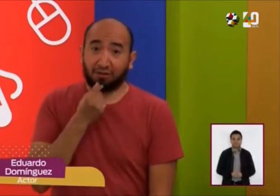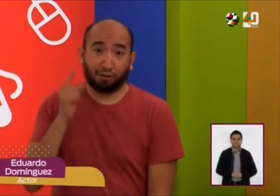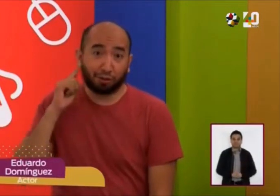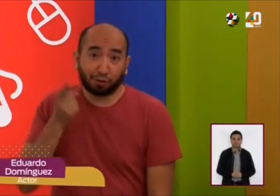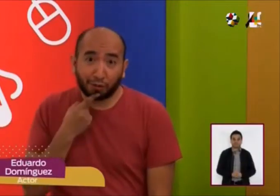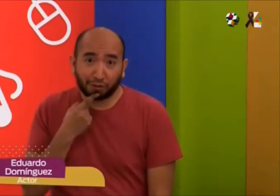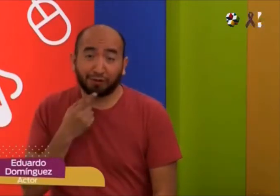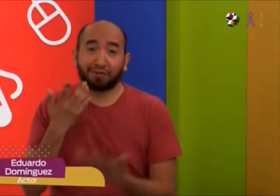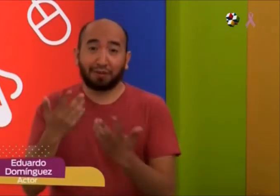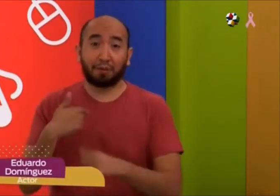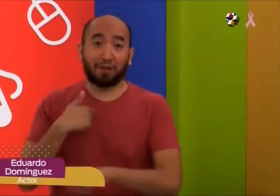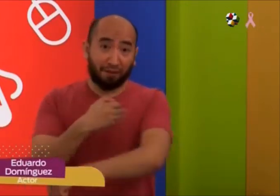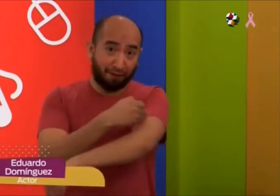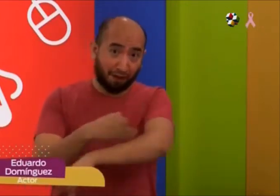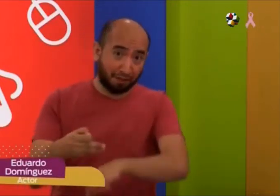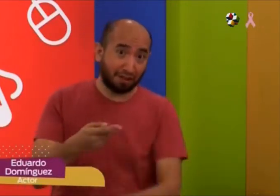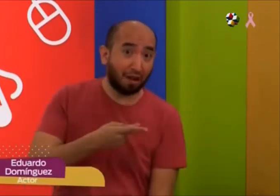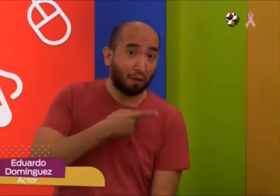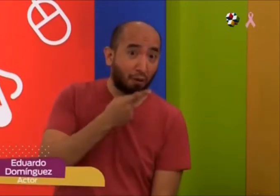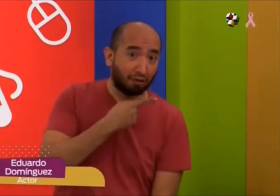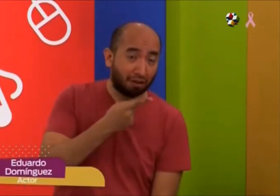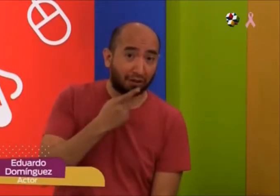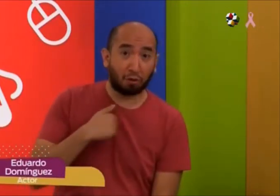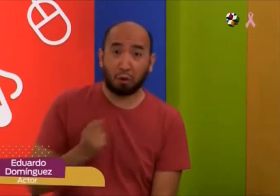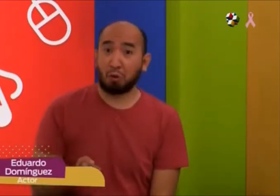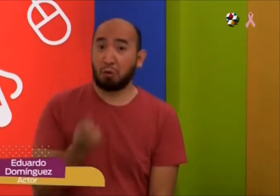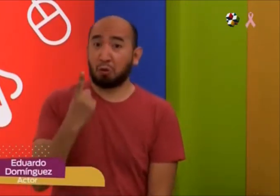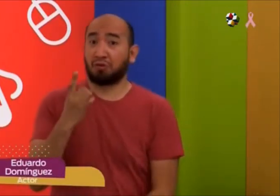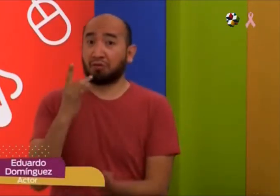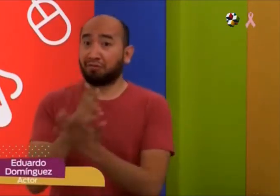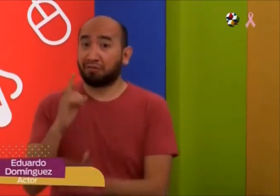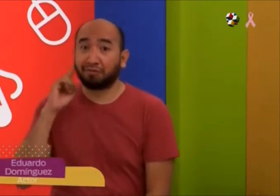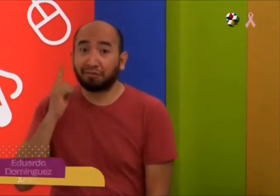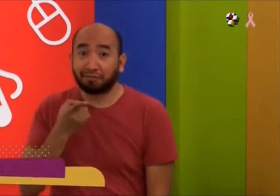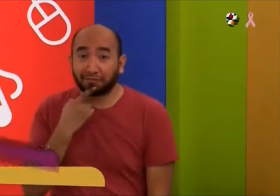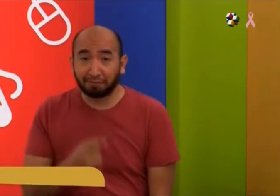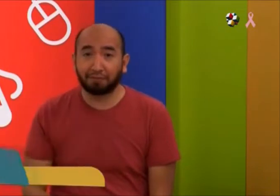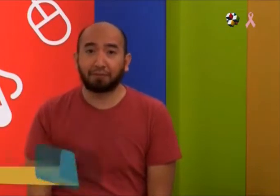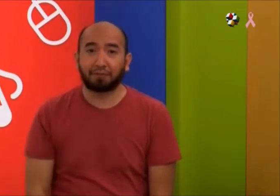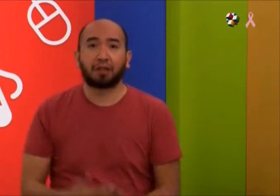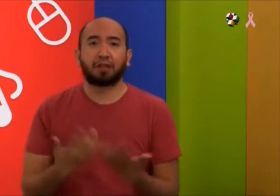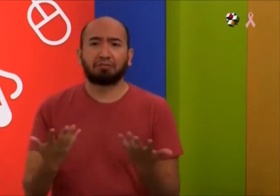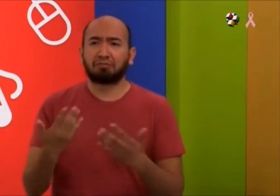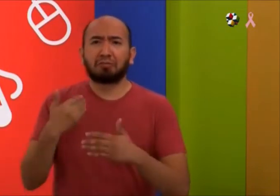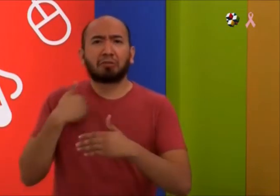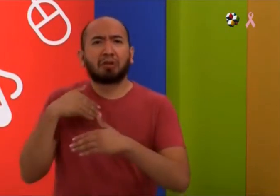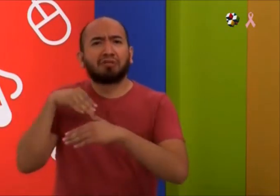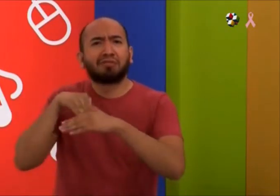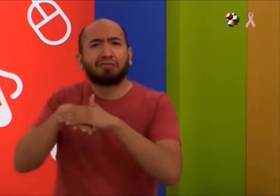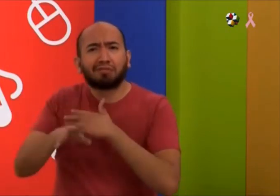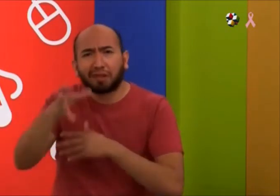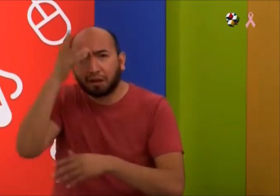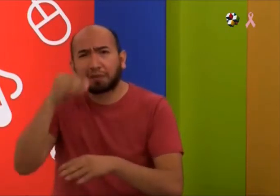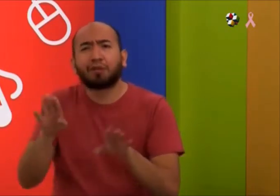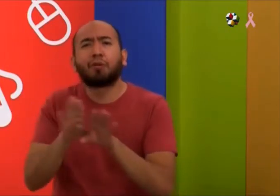Bueno, pues yo antes, cuando era niño, yo nací sordo, mi familia es oyente, yo soy el único sordo dentro de mi familia.